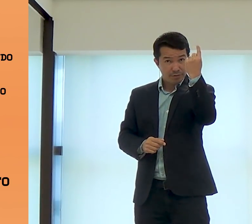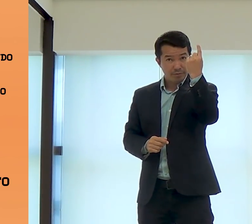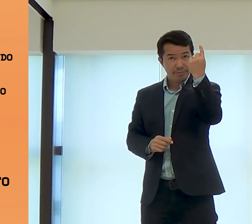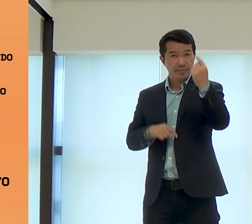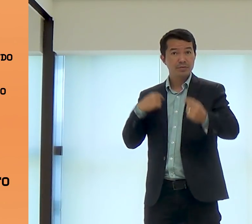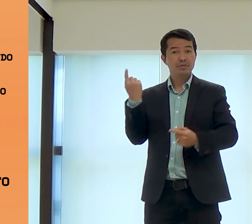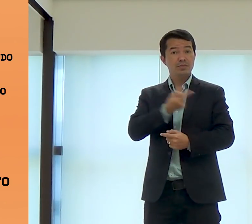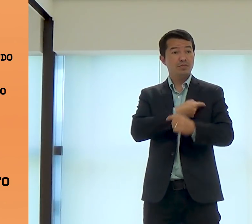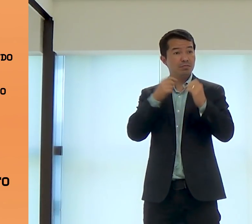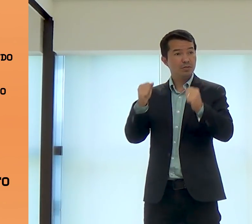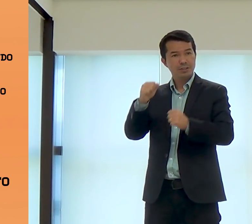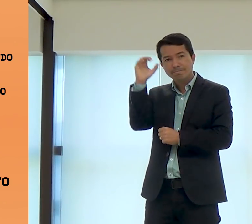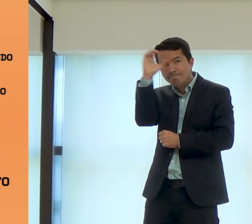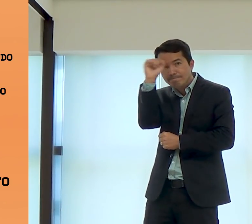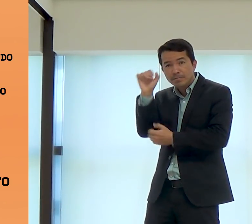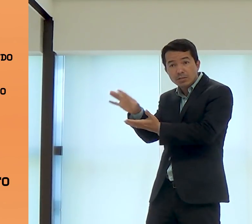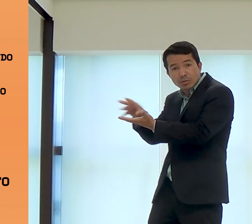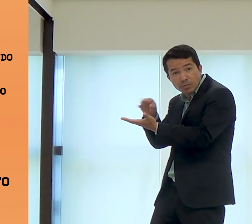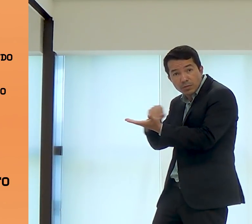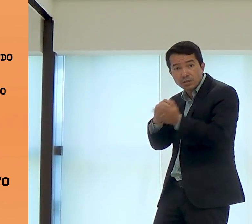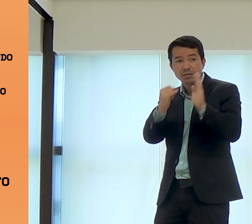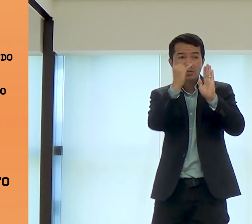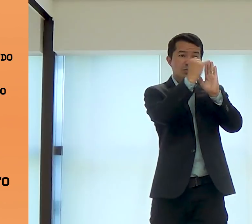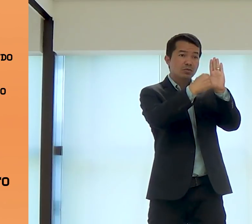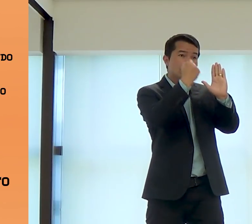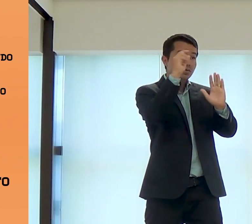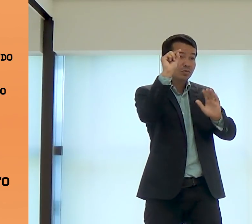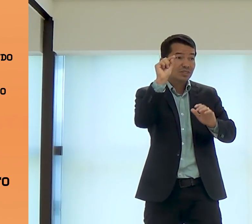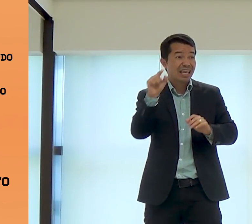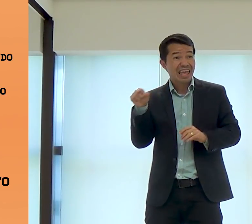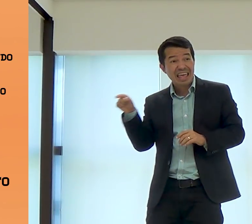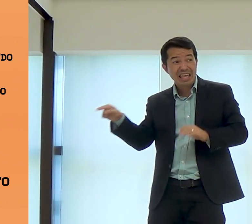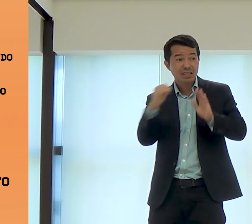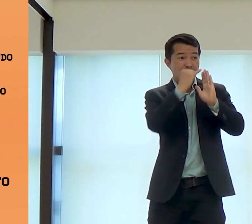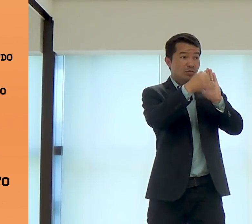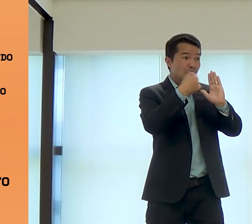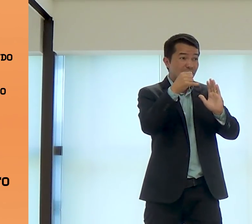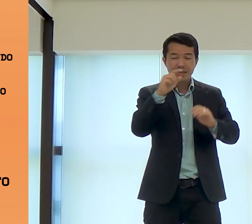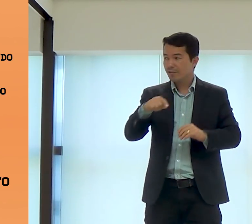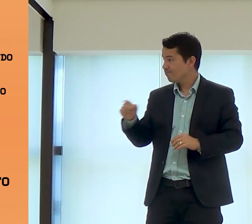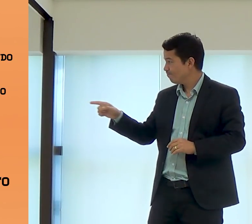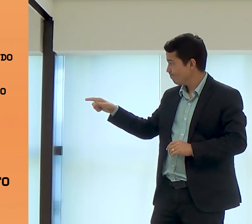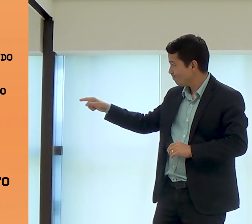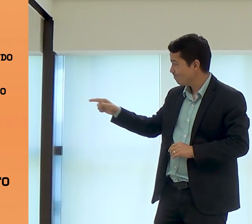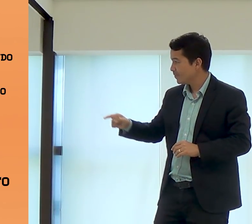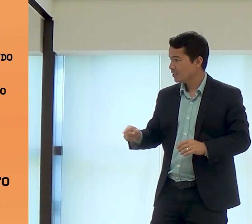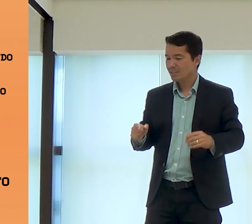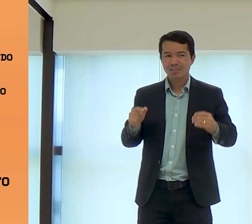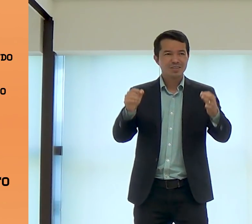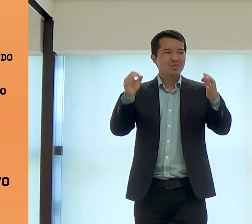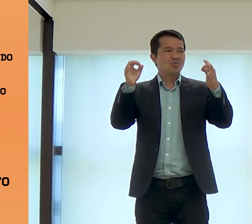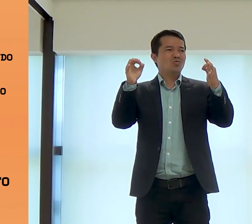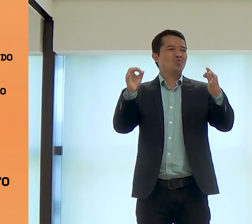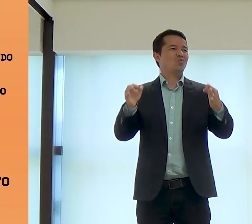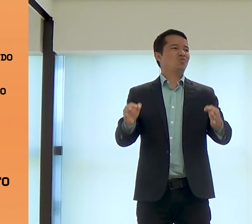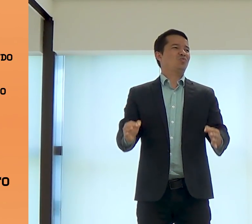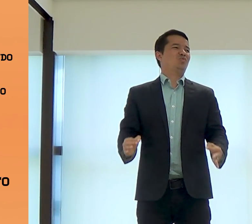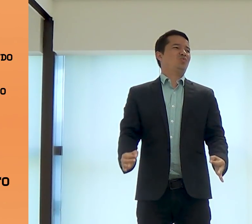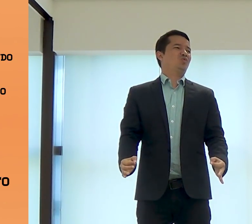Então, o primeiro, a primeira característica que nós podemos aprender de José é que ele era um